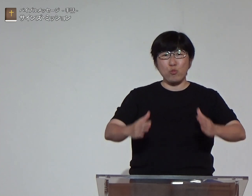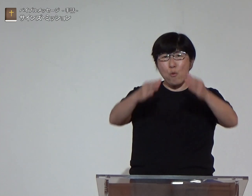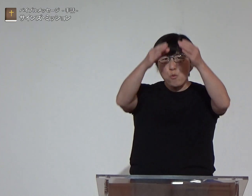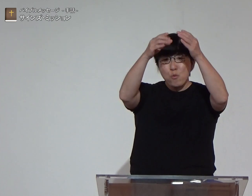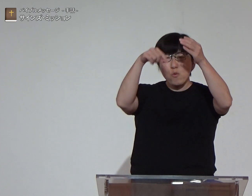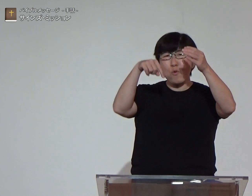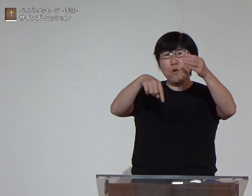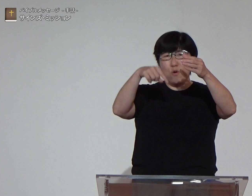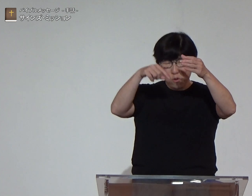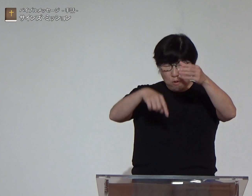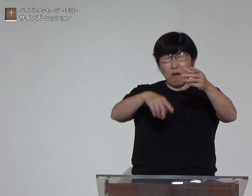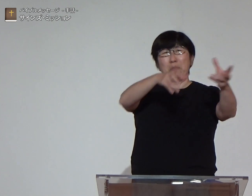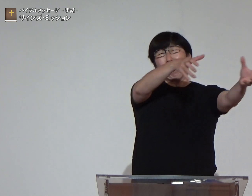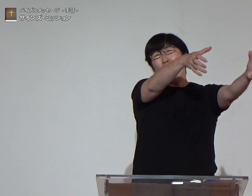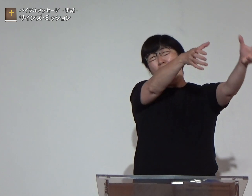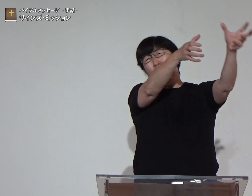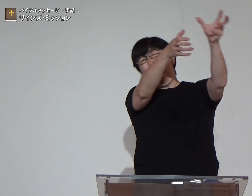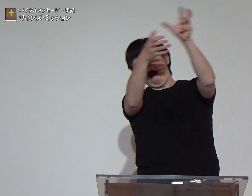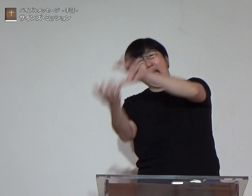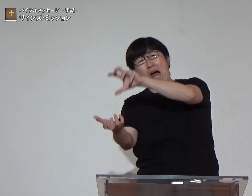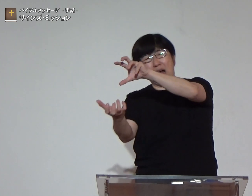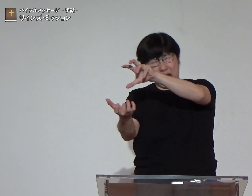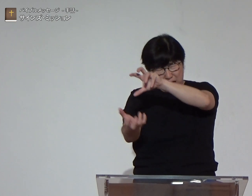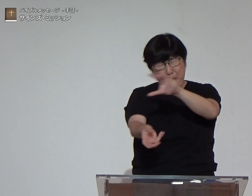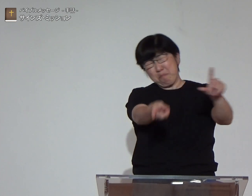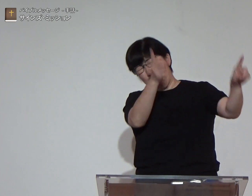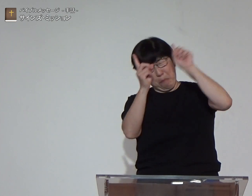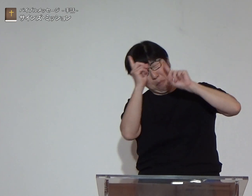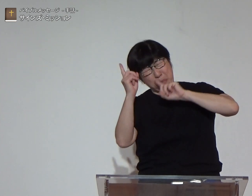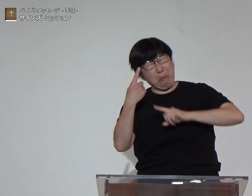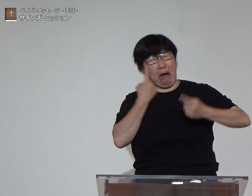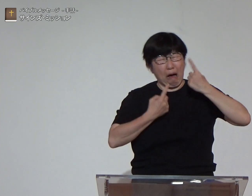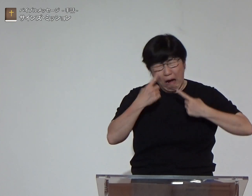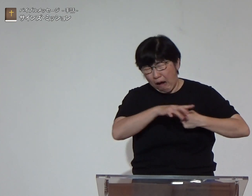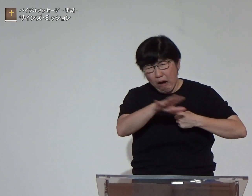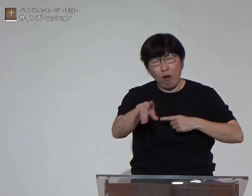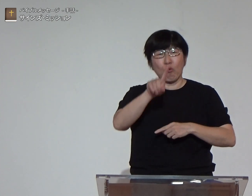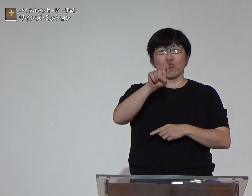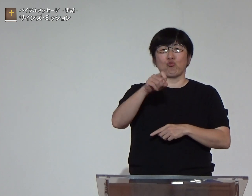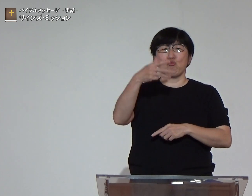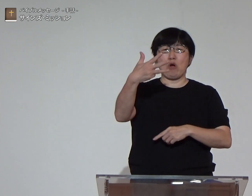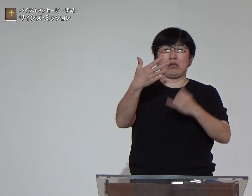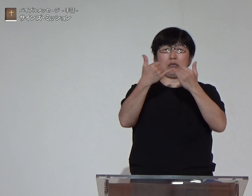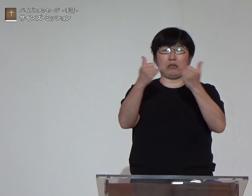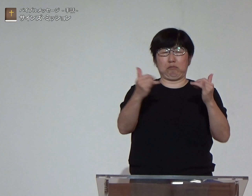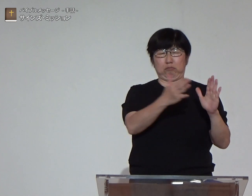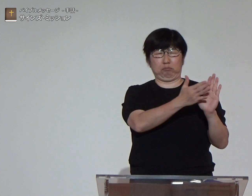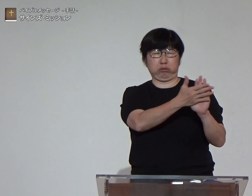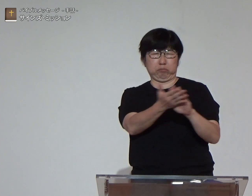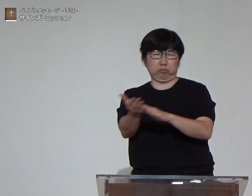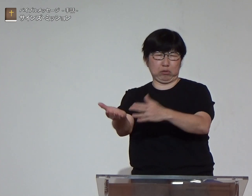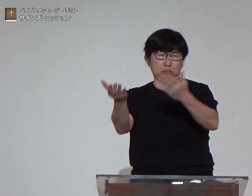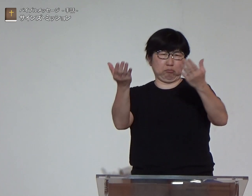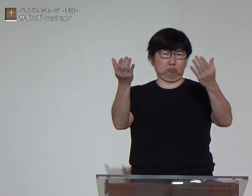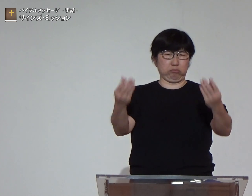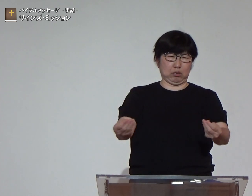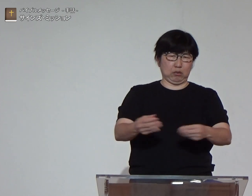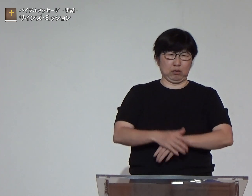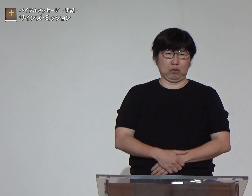シロアムという塔が倒れて多くの被害があり18人が亡くなって